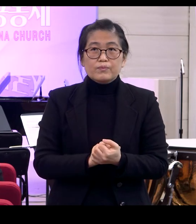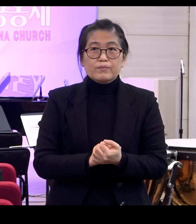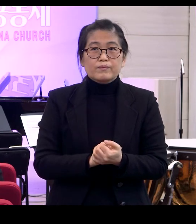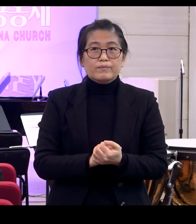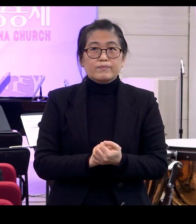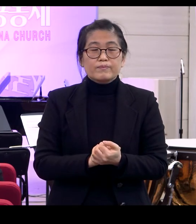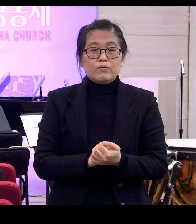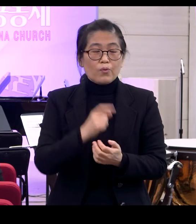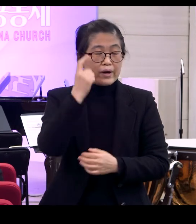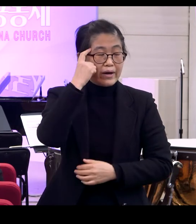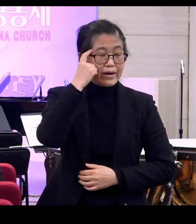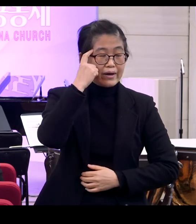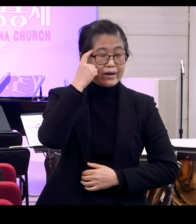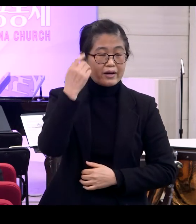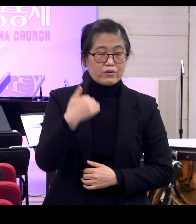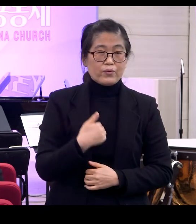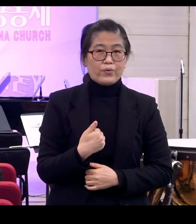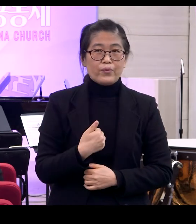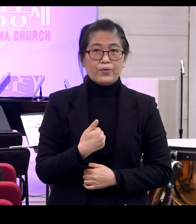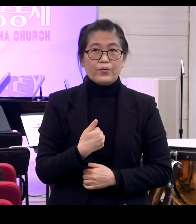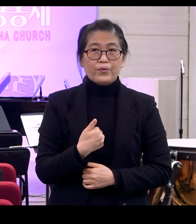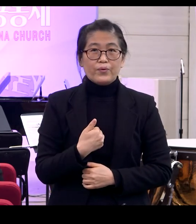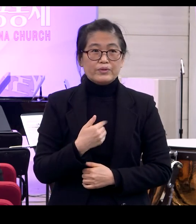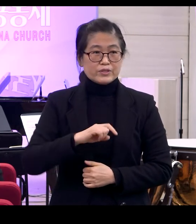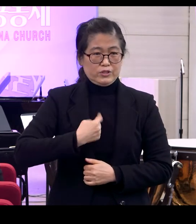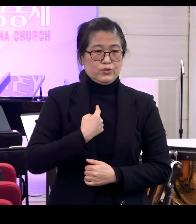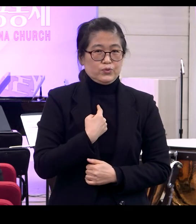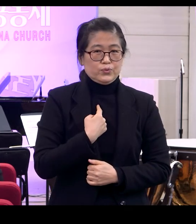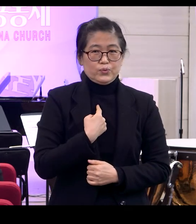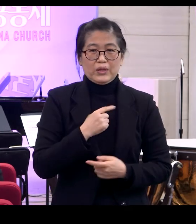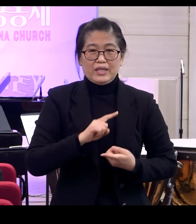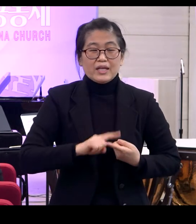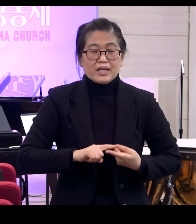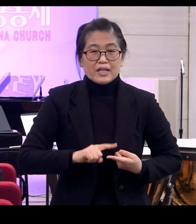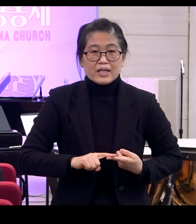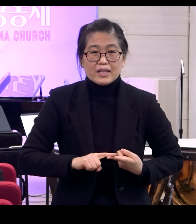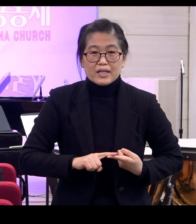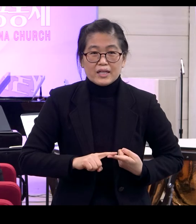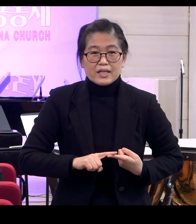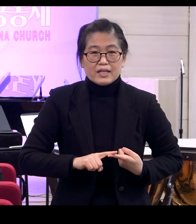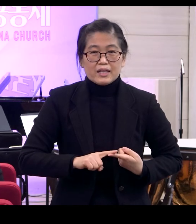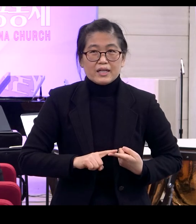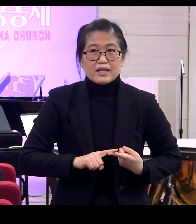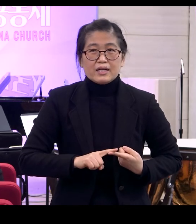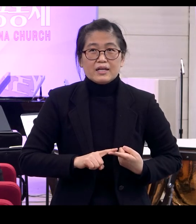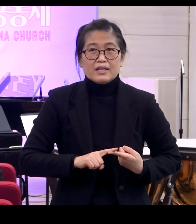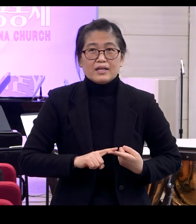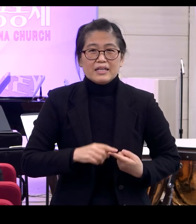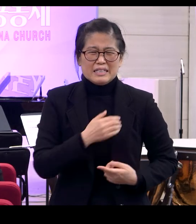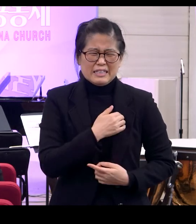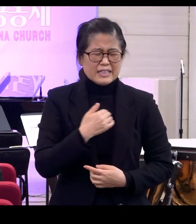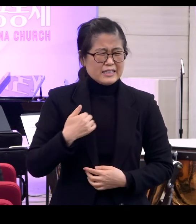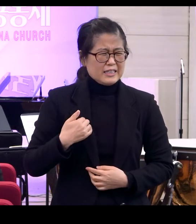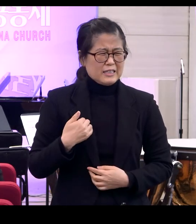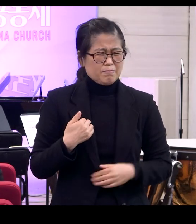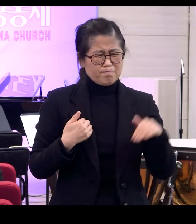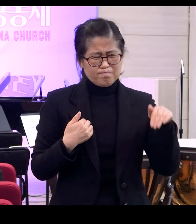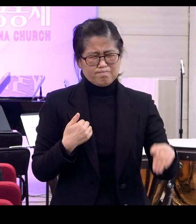왜냐하면 저는 저 스스로에 대해서 사실 좀 자신이 없는 사람이었거든요